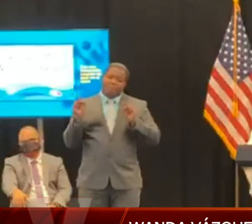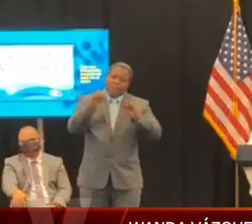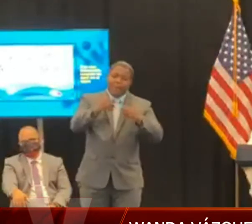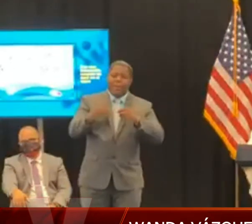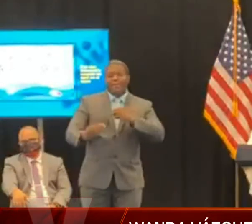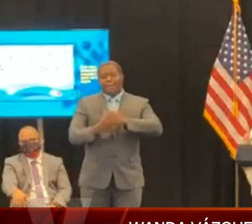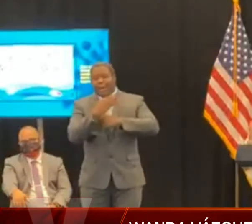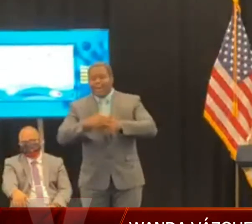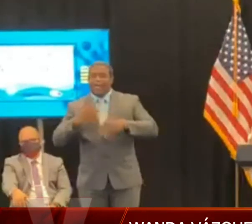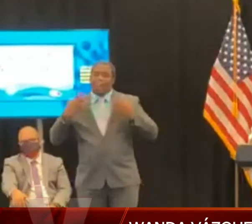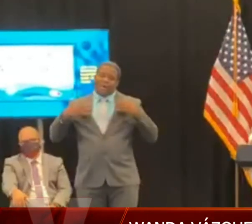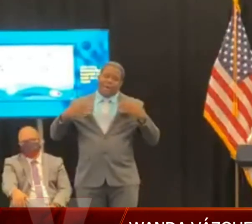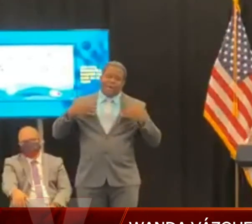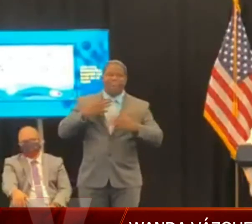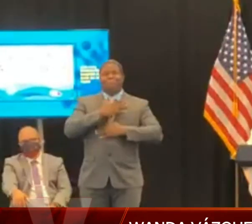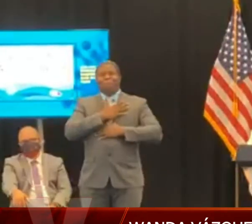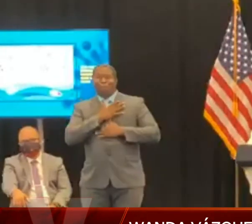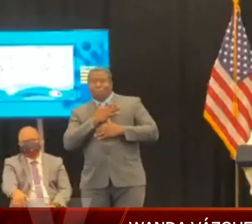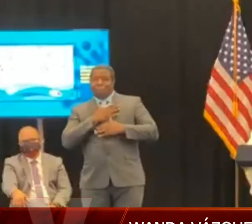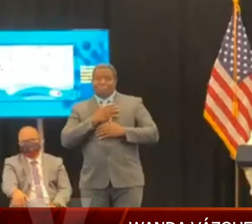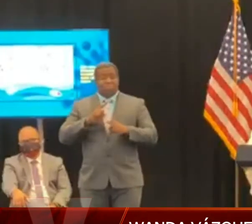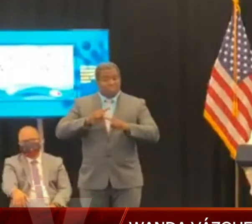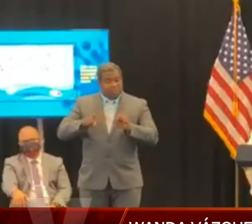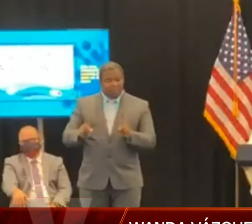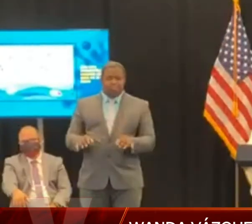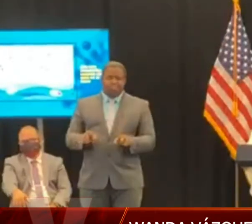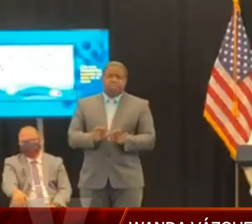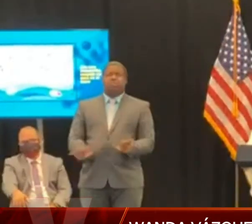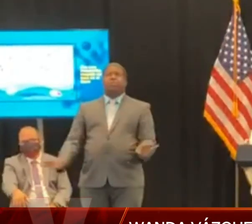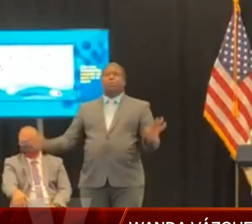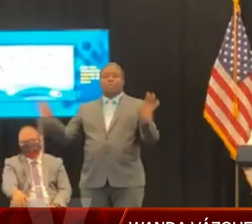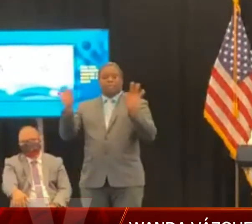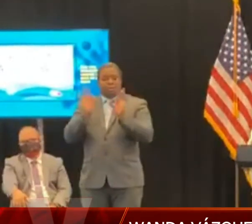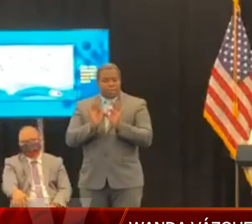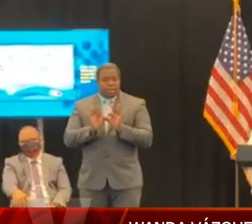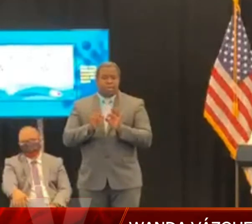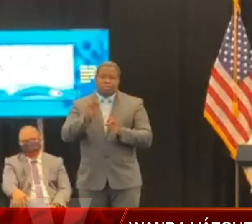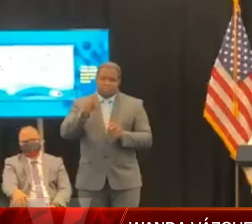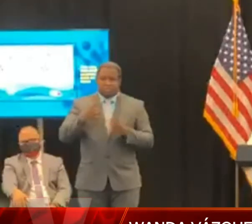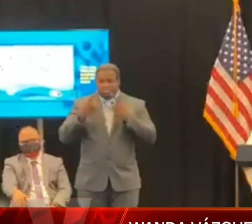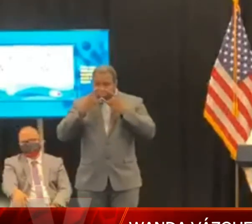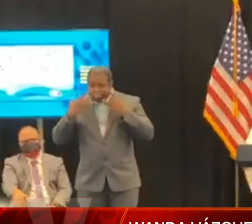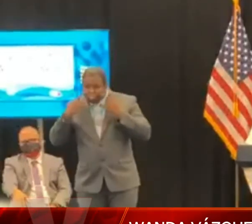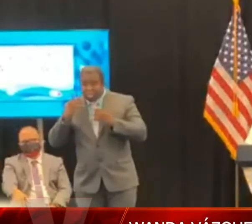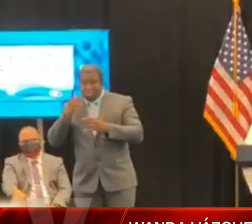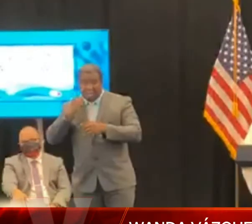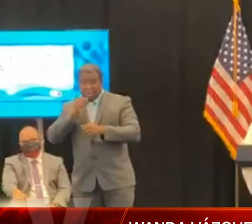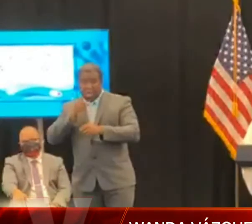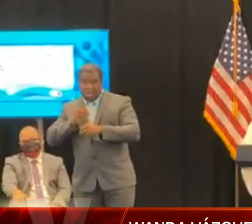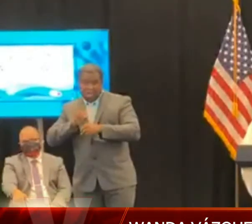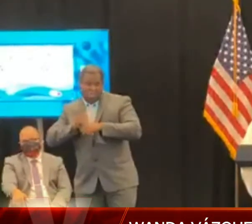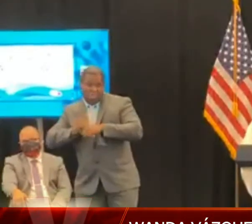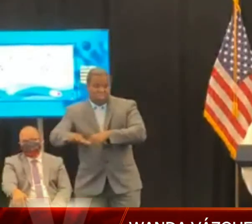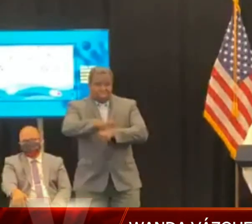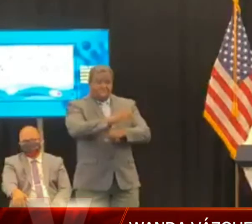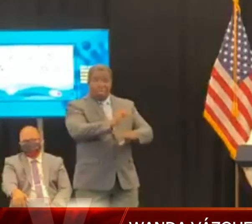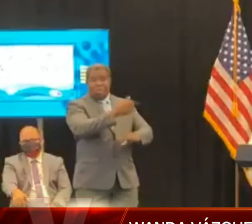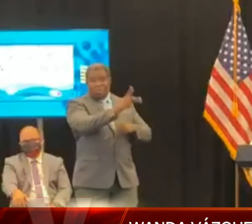a nuestros familiares. Mantenga una distancia de al menos de 6 pies del resto de las personas con las que no convive.